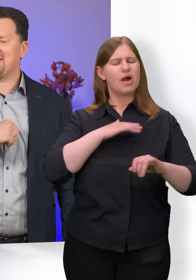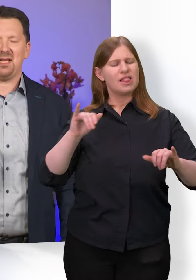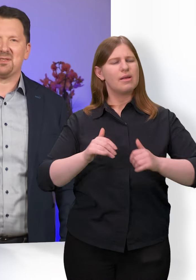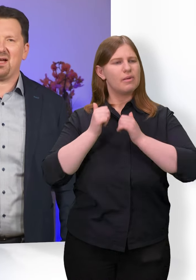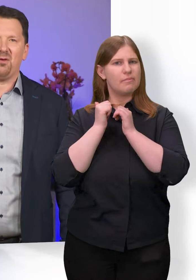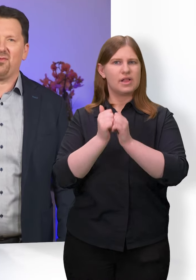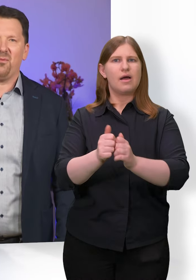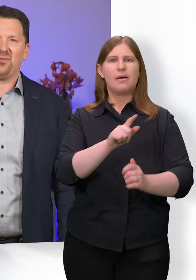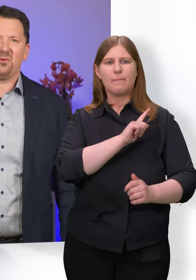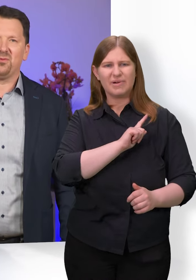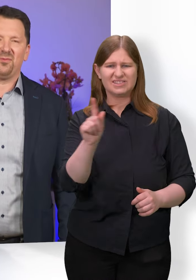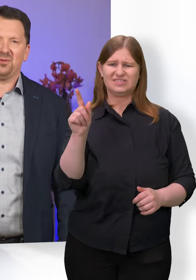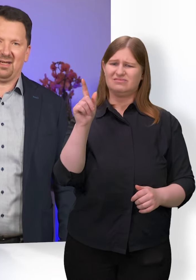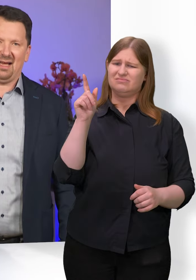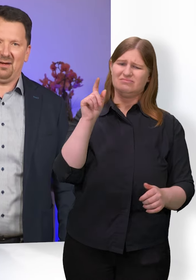Selbstaufopferung führen kann.